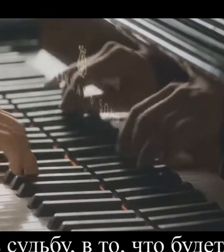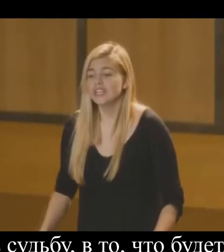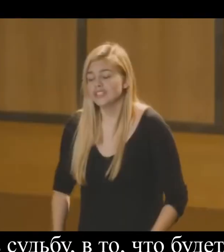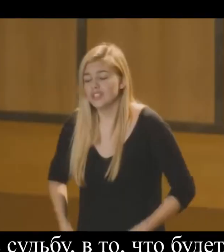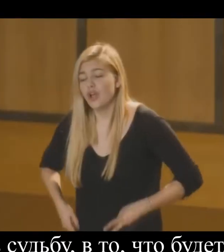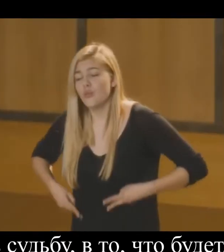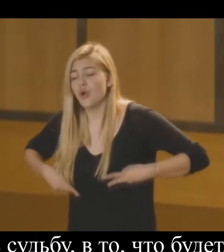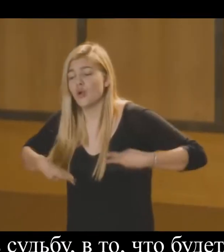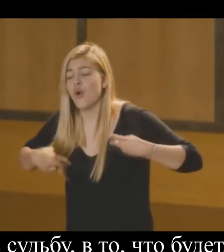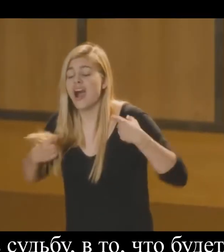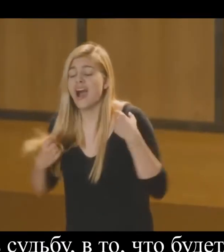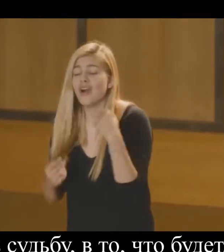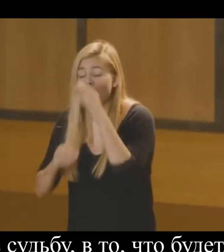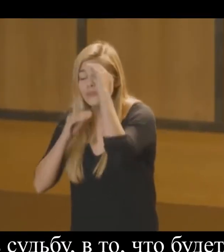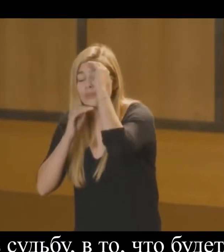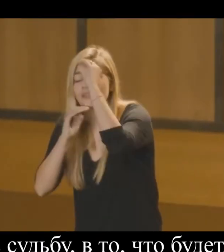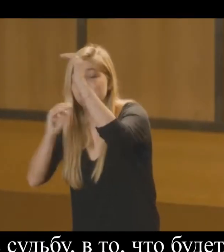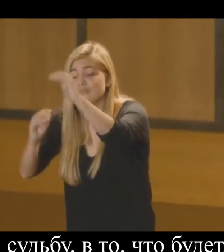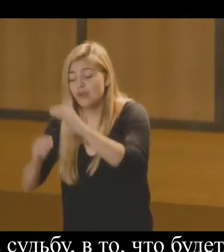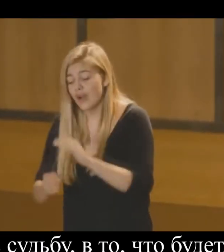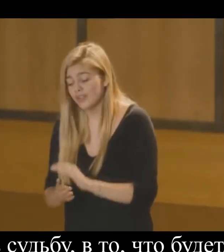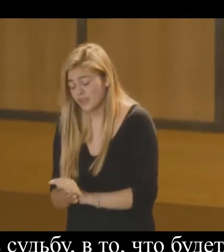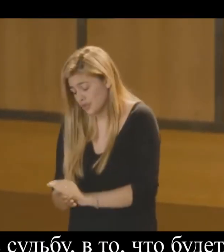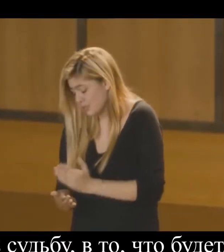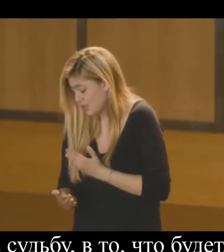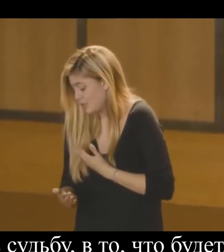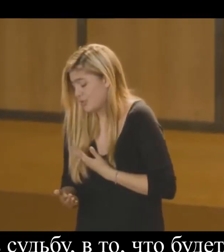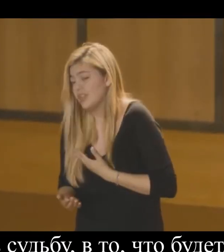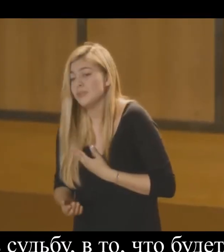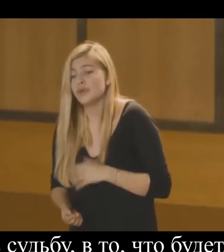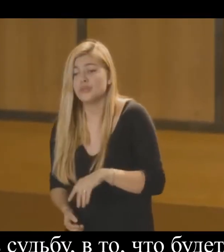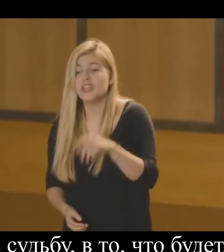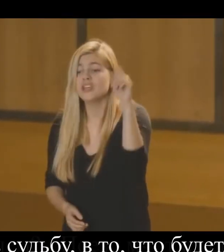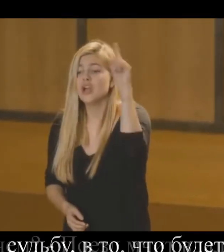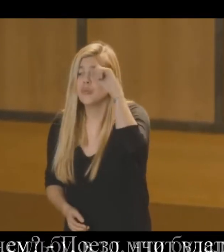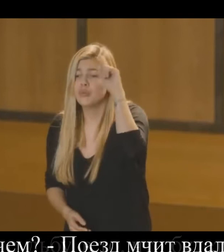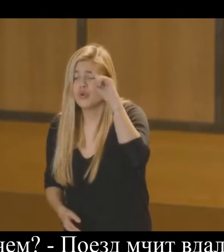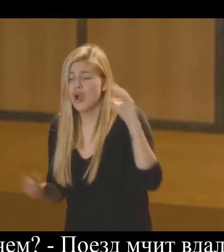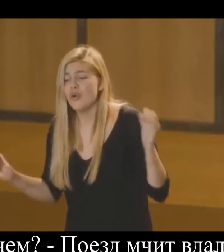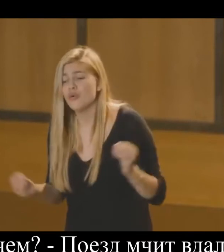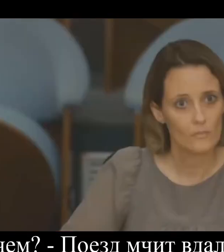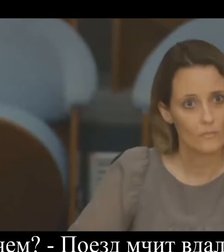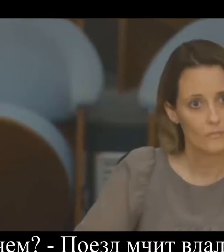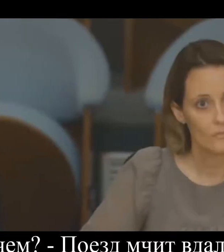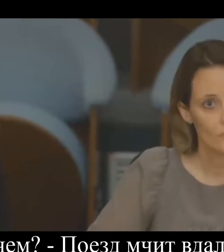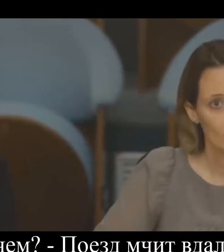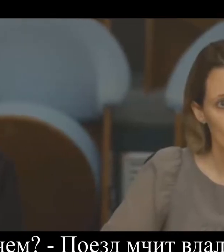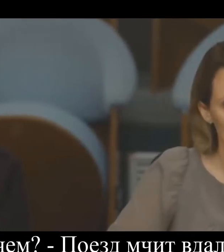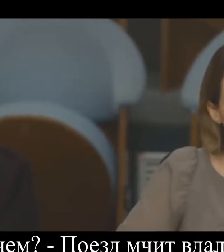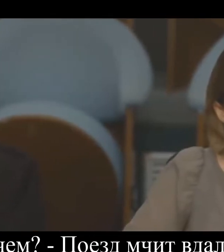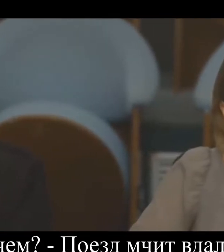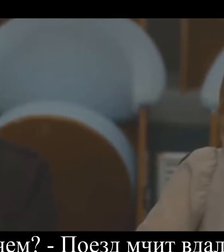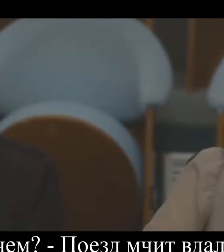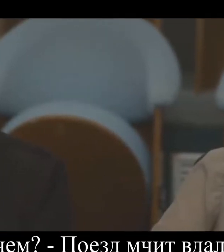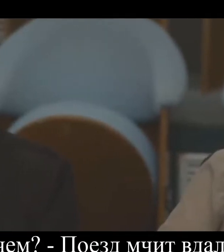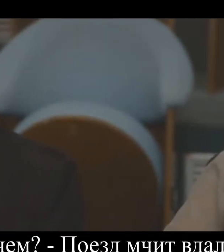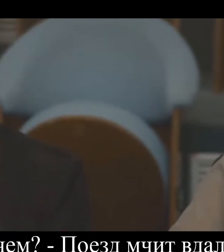Верить только в судьбу В то, что будет в могу Что, куда и зачем Пусть мчит вдаль